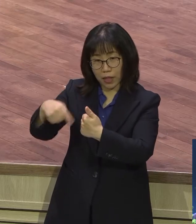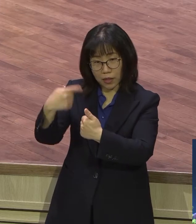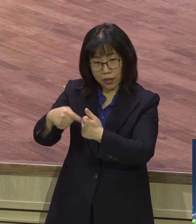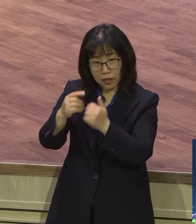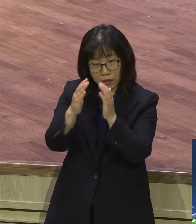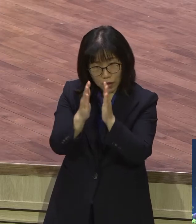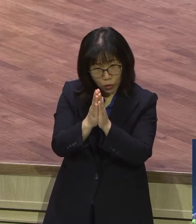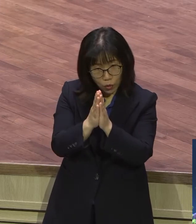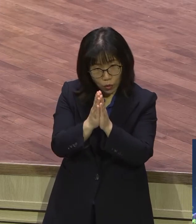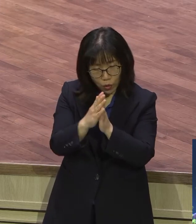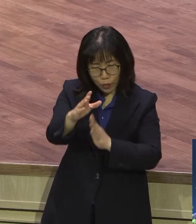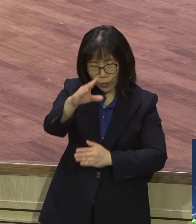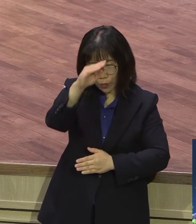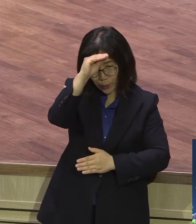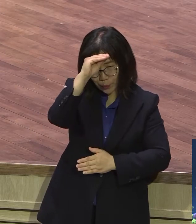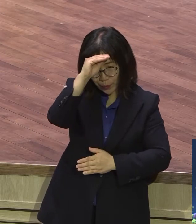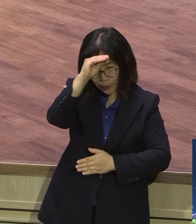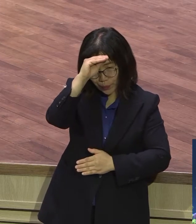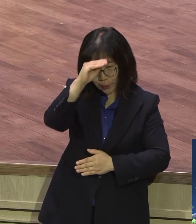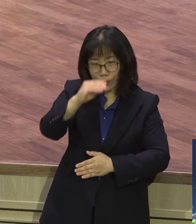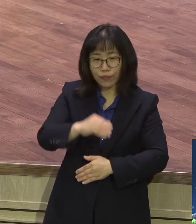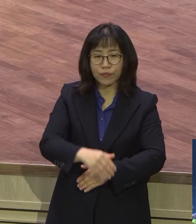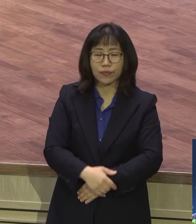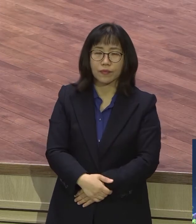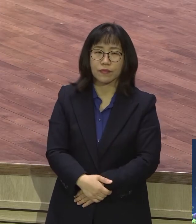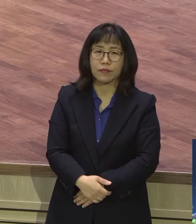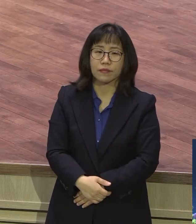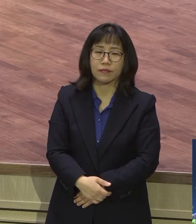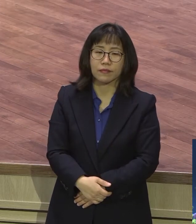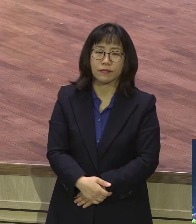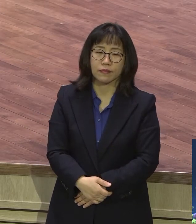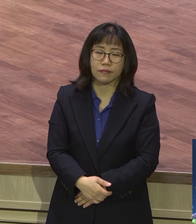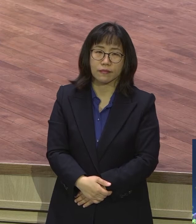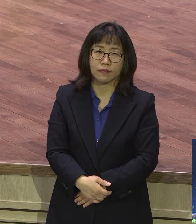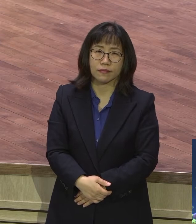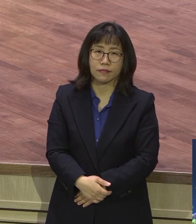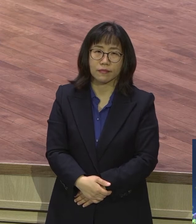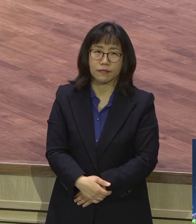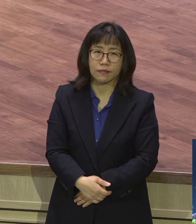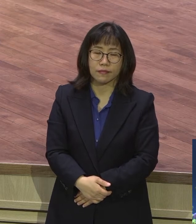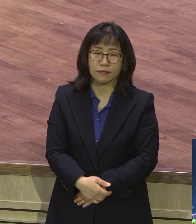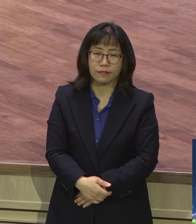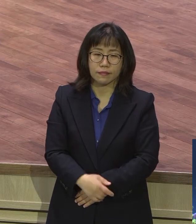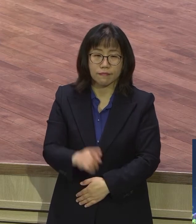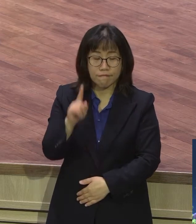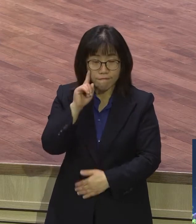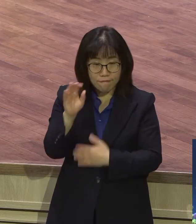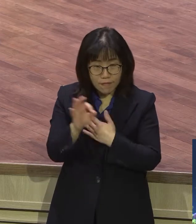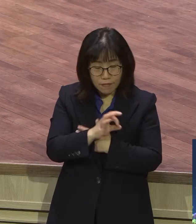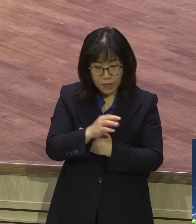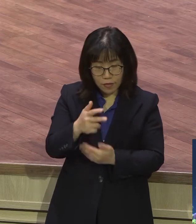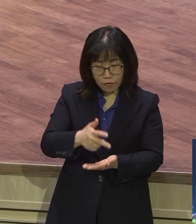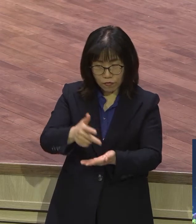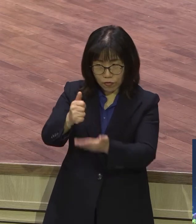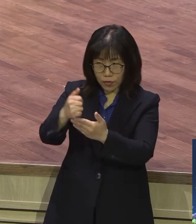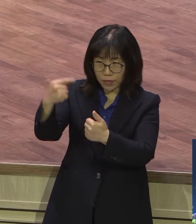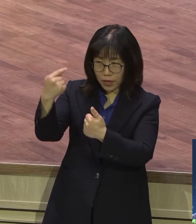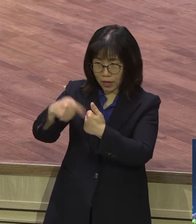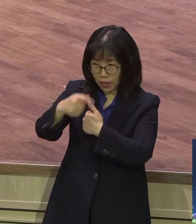주기도문에서 기도를 빼면 기도로 빼버리면 뭐가 돼요? 기도 없이 주기도문에서 기도 안 해 주문이죠